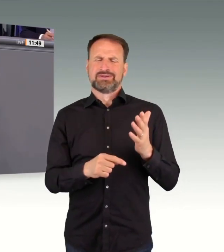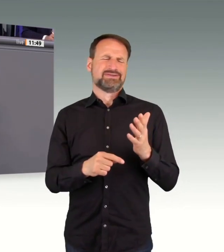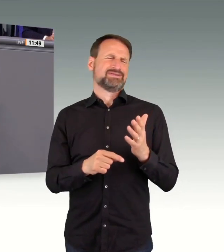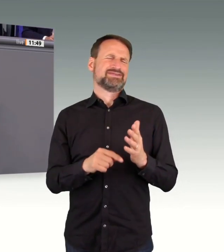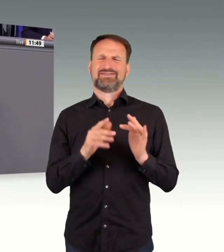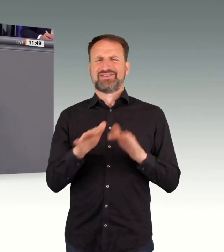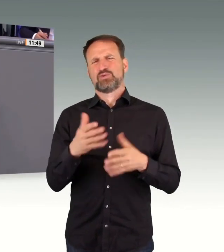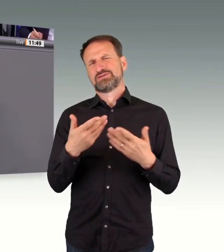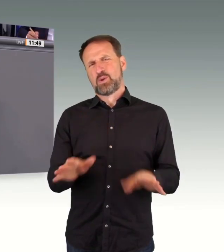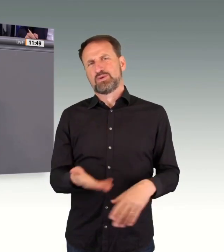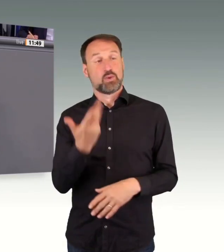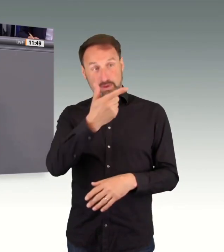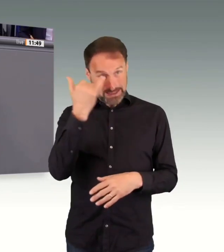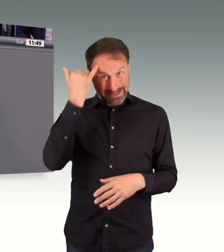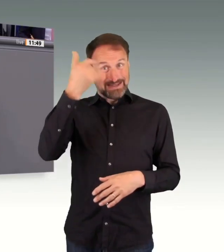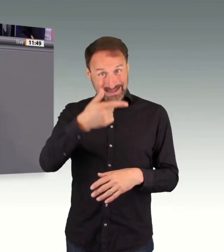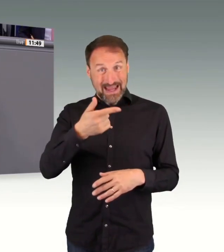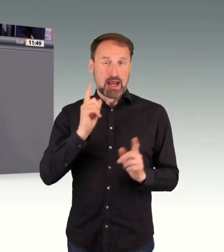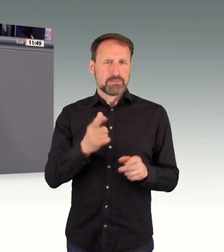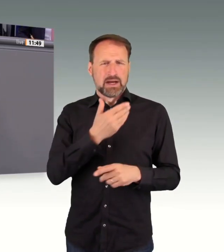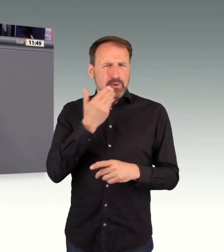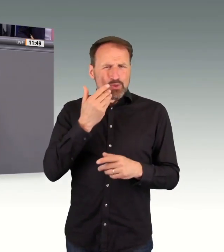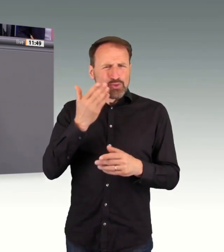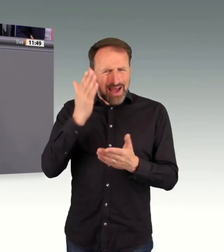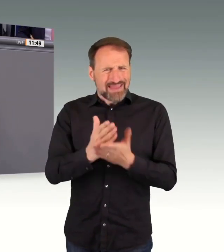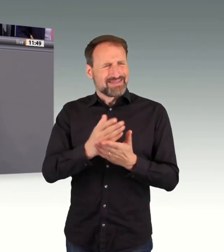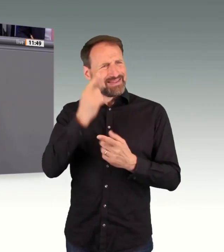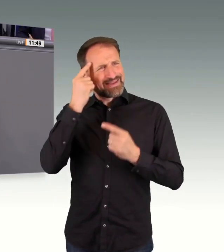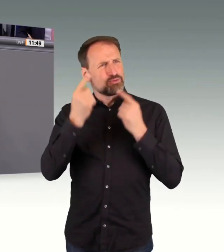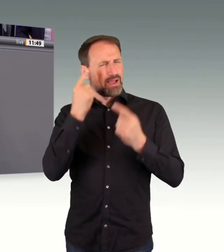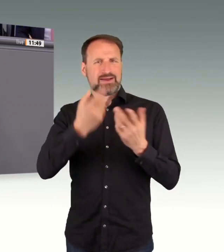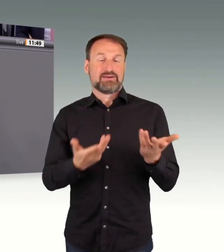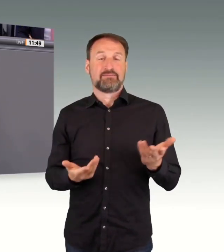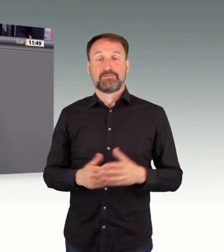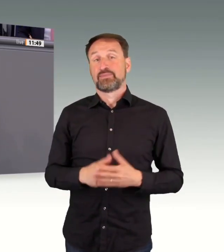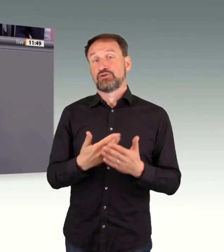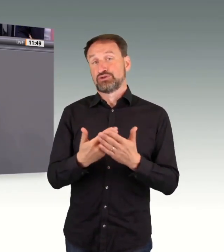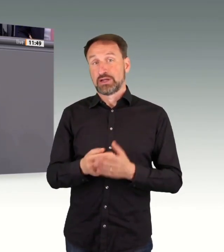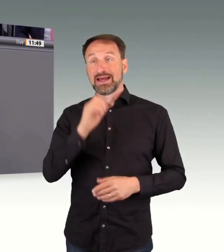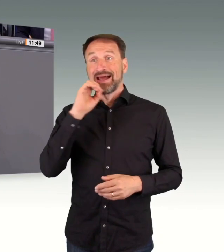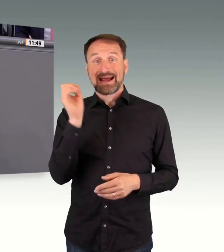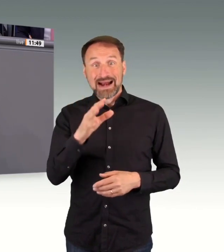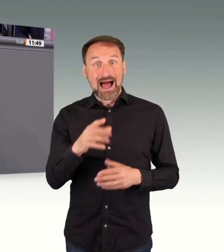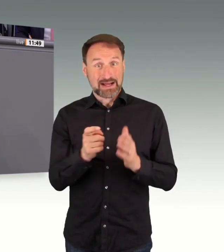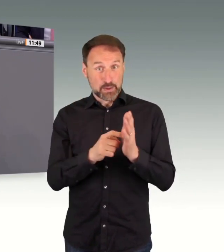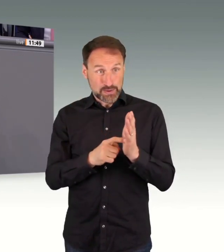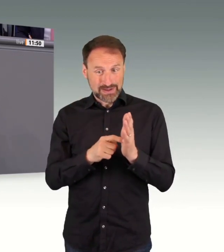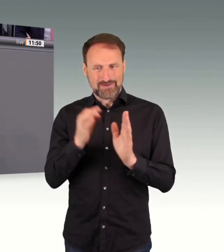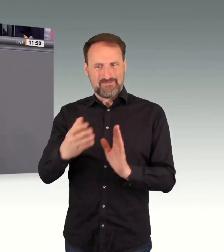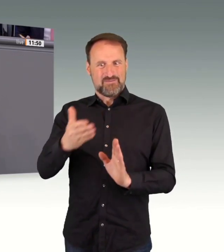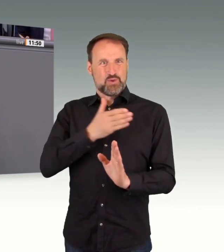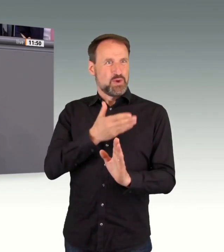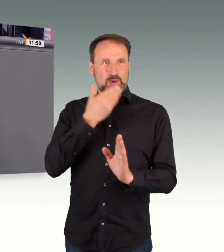die häufig nicht zu Ende gedacht sind. Zum Beispiel Klagegründe, die zu einem frühen Zeitpunkt nicht vorgebracht worden sind, für das weitere